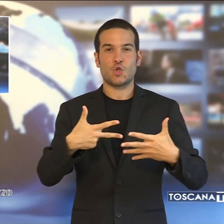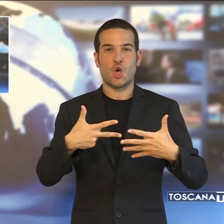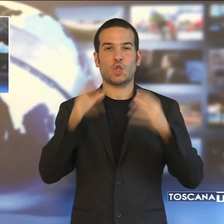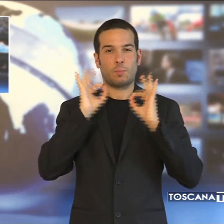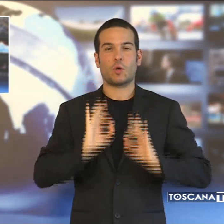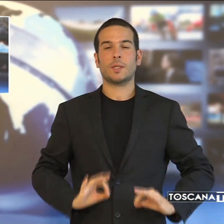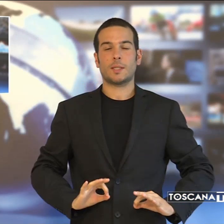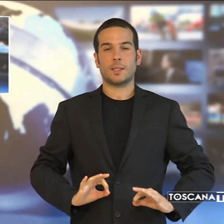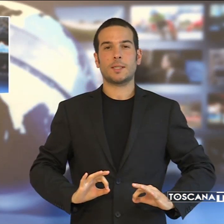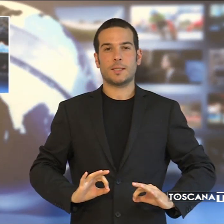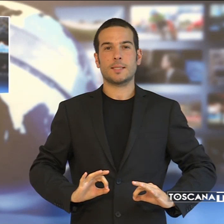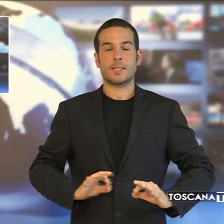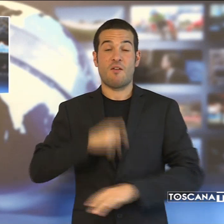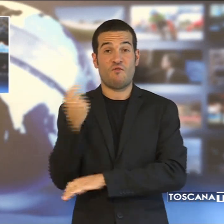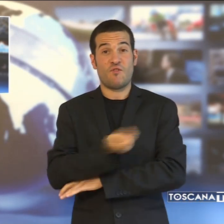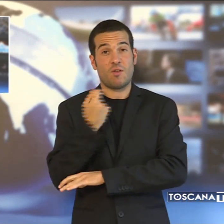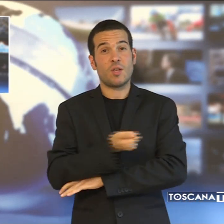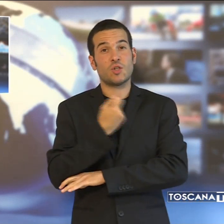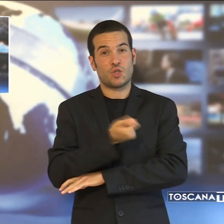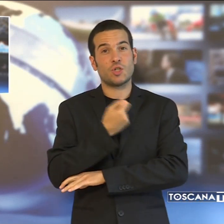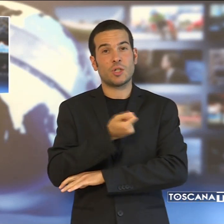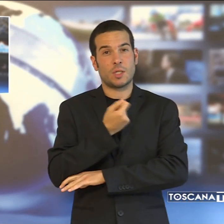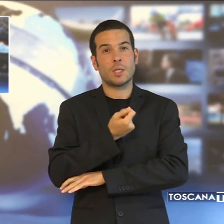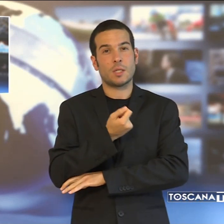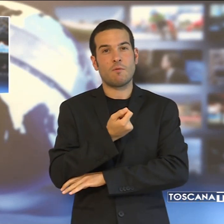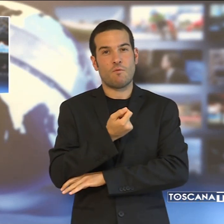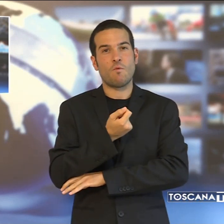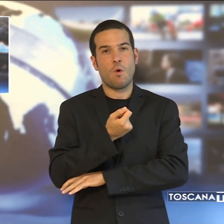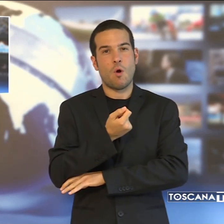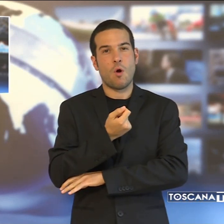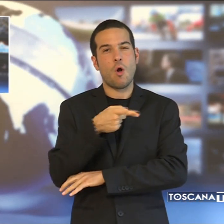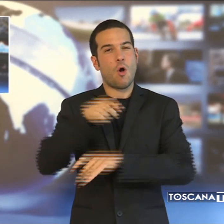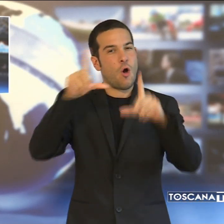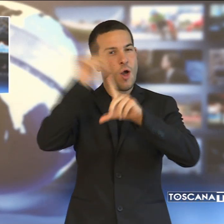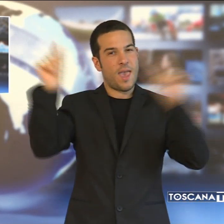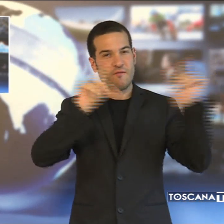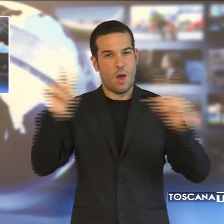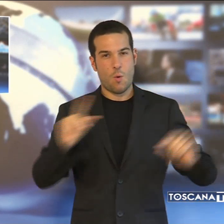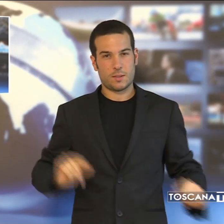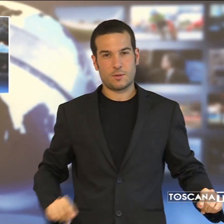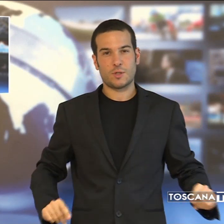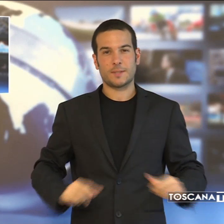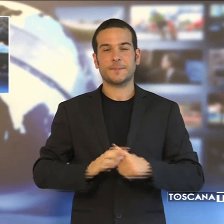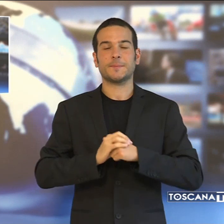municipale oltre ai vigili del fuoco che hanno seguito le fasi dell'evacuazione del palazzo.